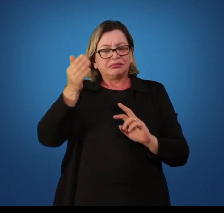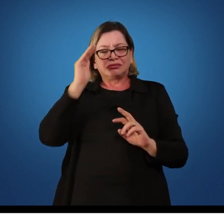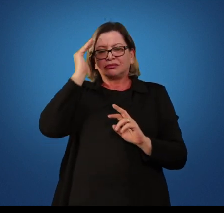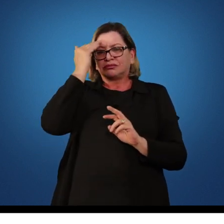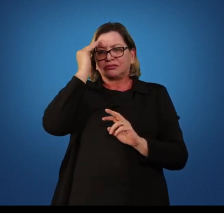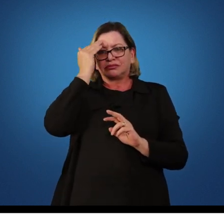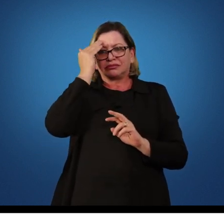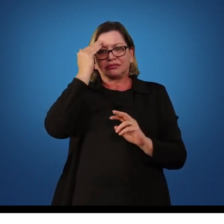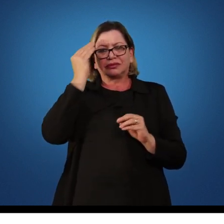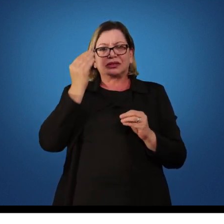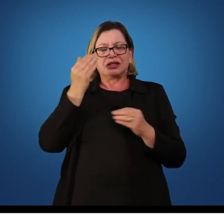e obrigada.